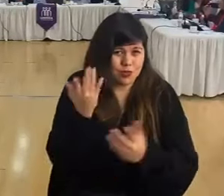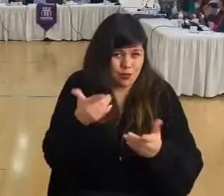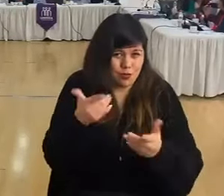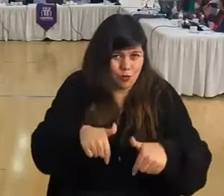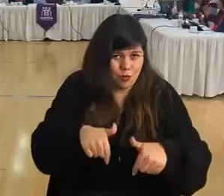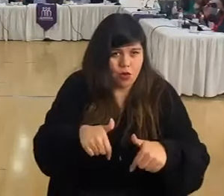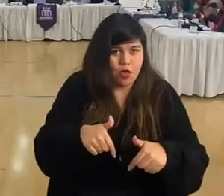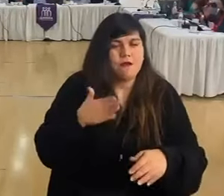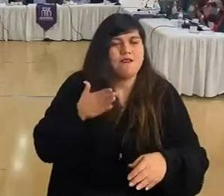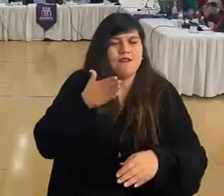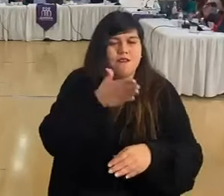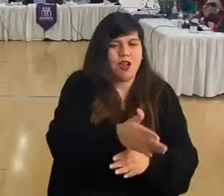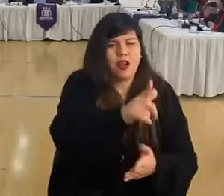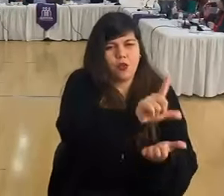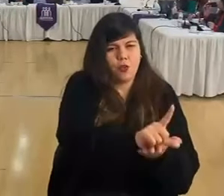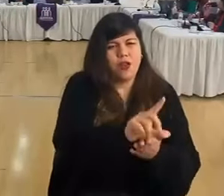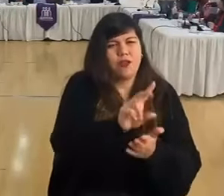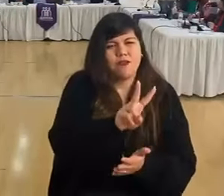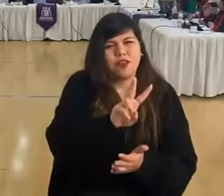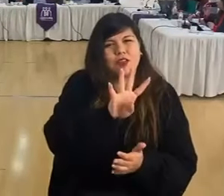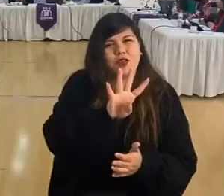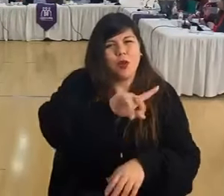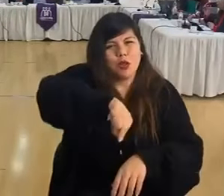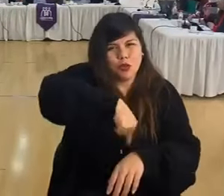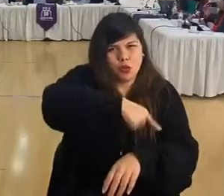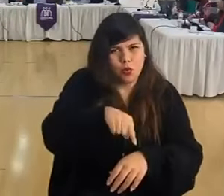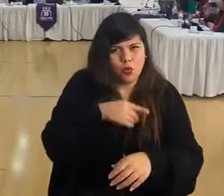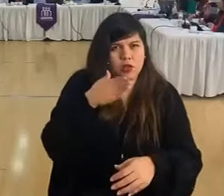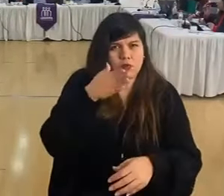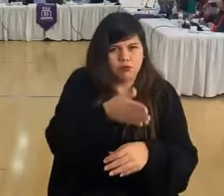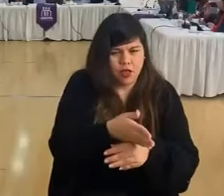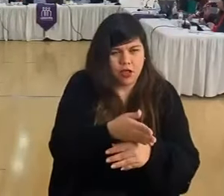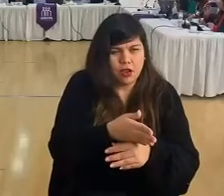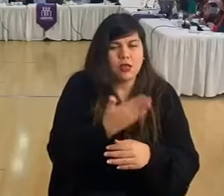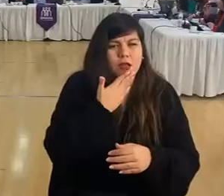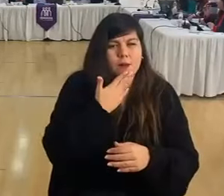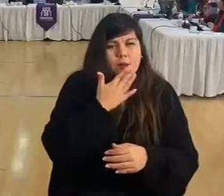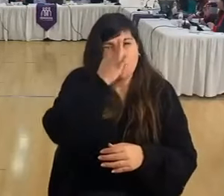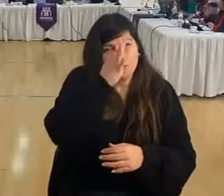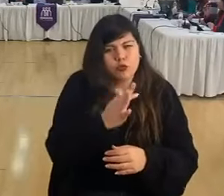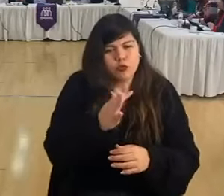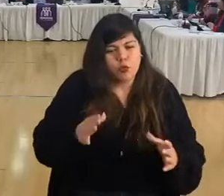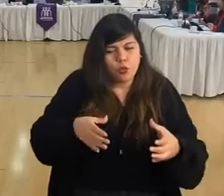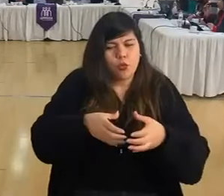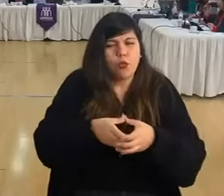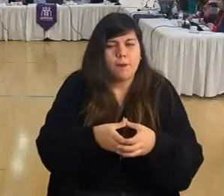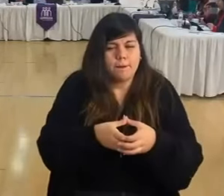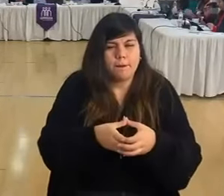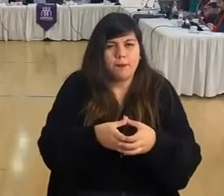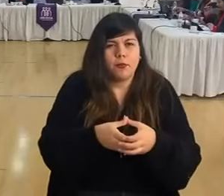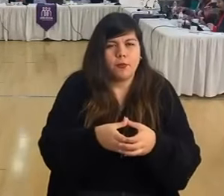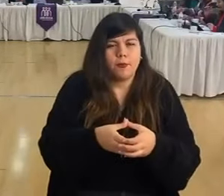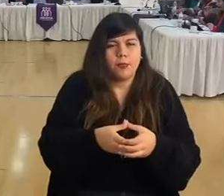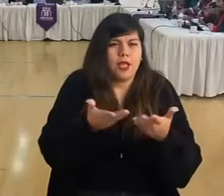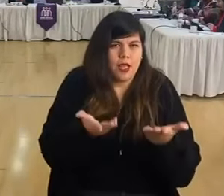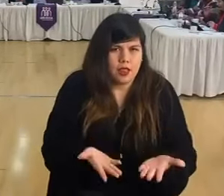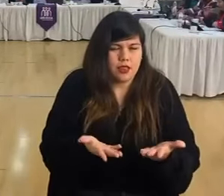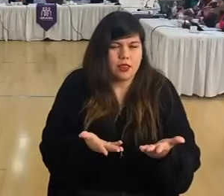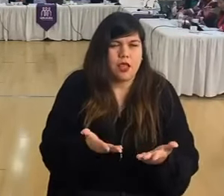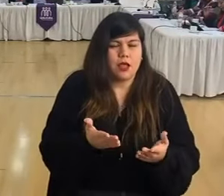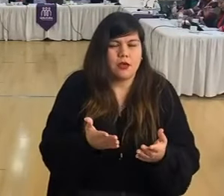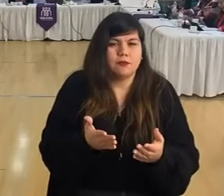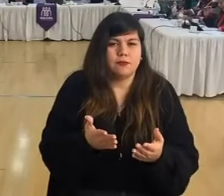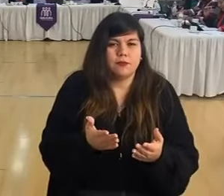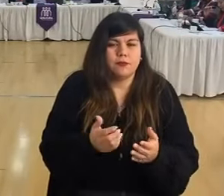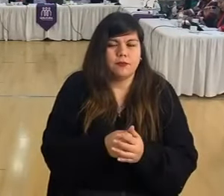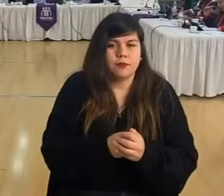salen a terreno 24 horas, también a todos los funcionarios que se hacen presente en cada una